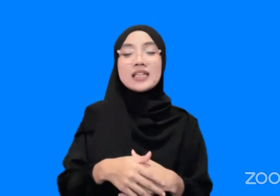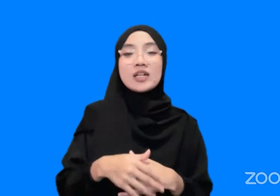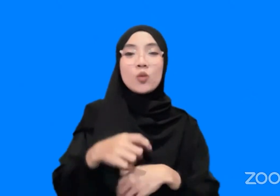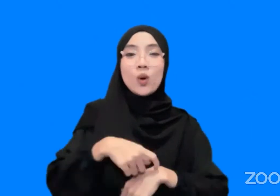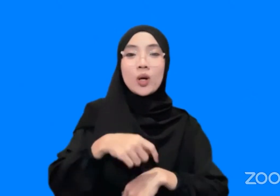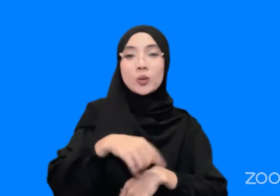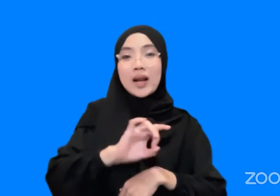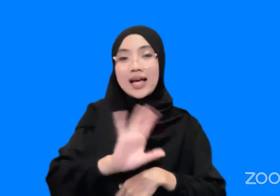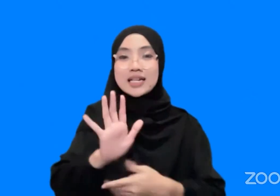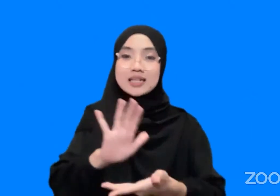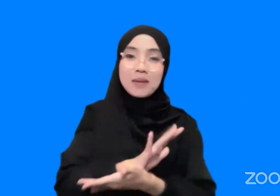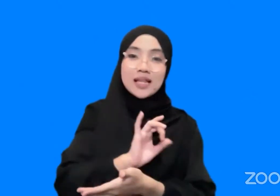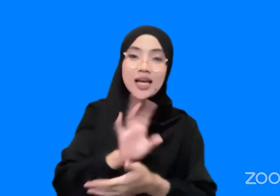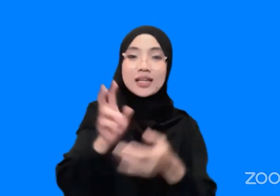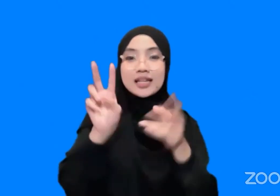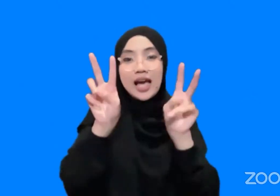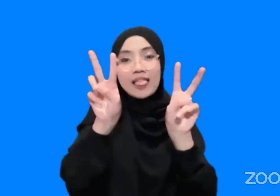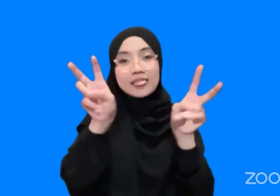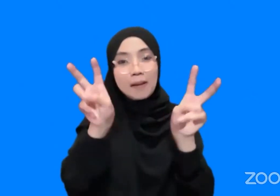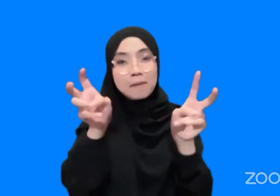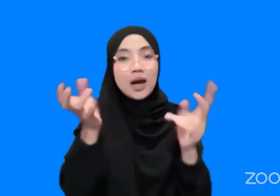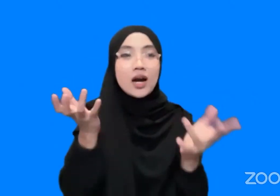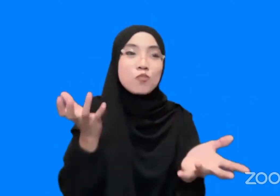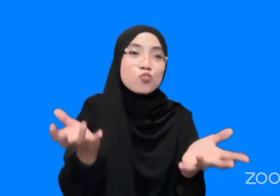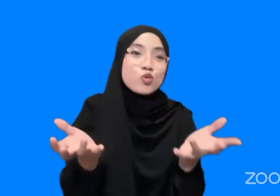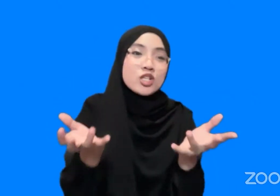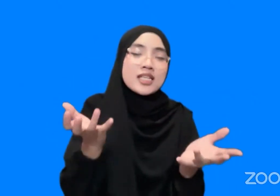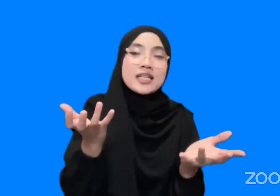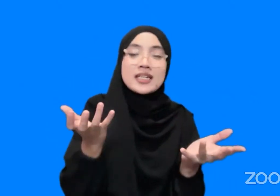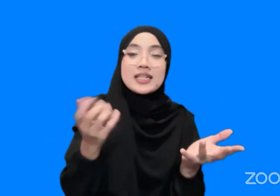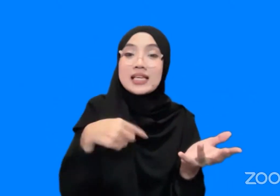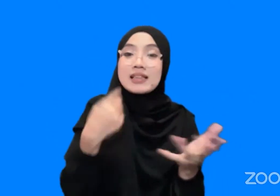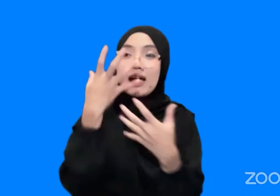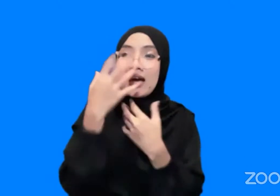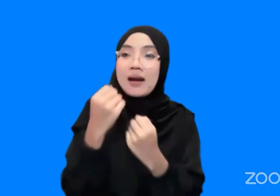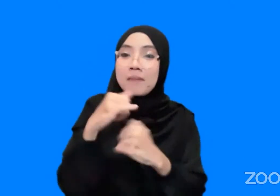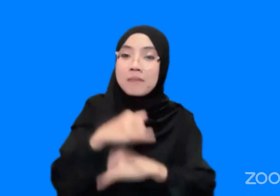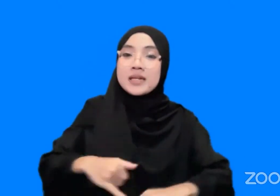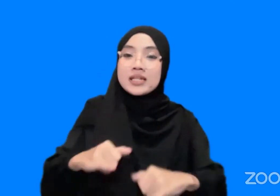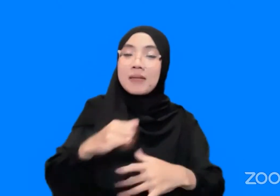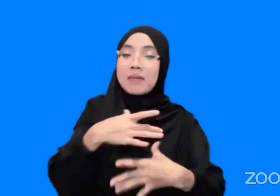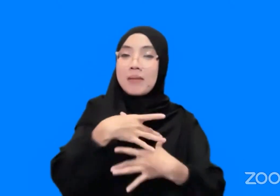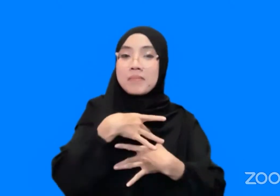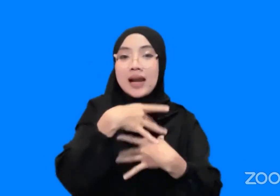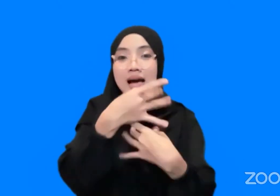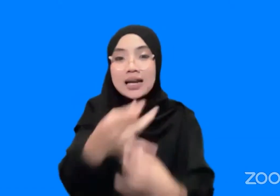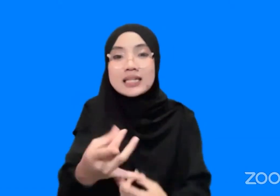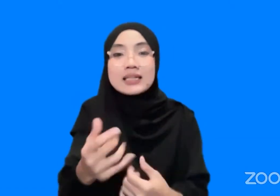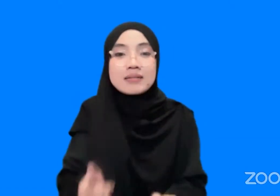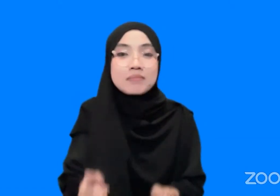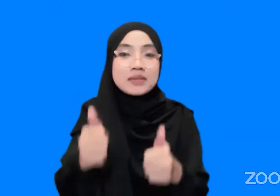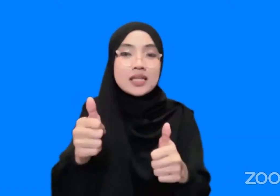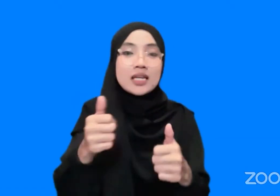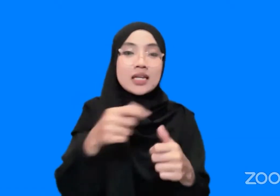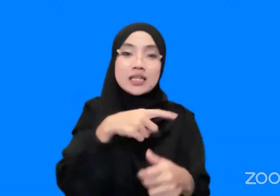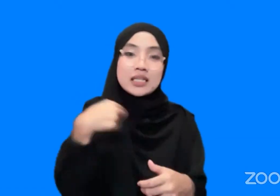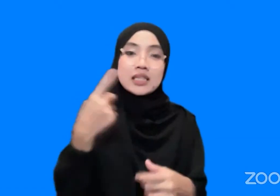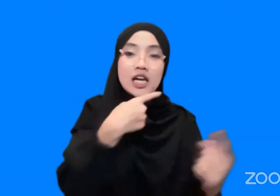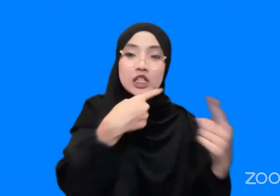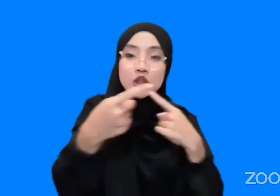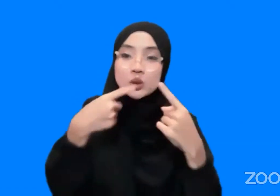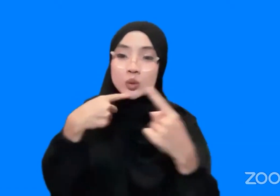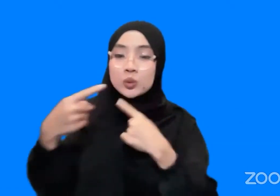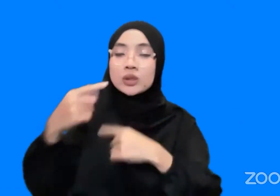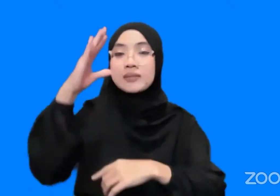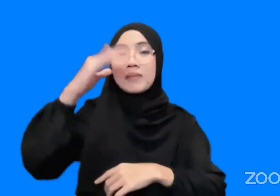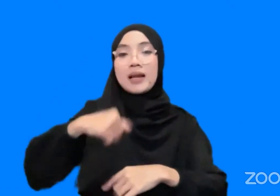dengan tema yang mungkin juga dan kita harapkan bersama lebih menarik lagi dari apa yang kemudian bisa kita diskusikan pada